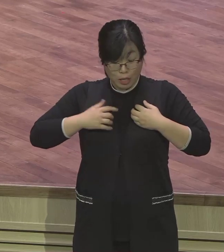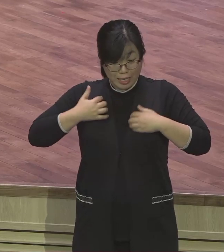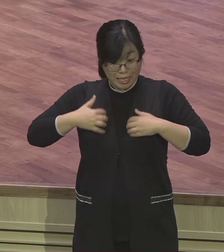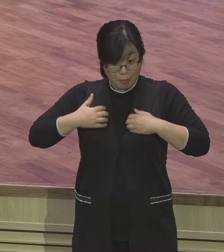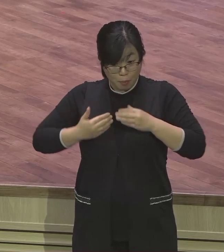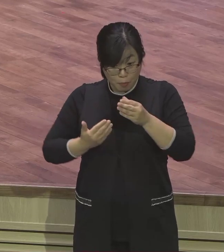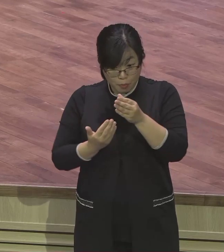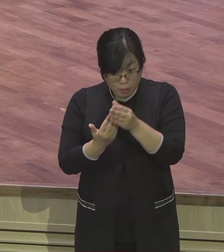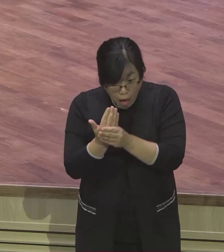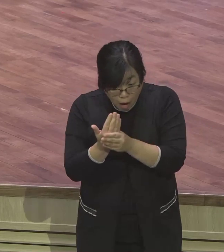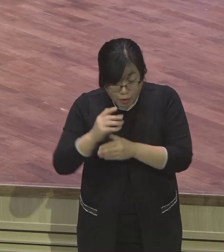춤추게 하고